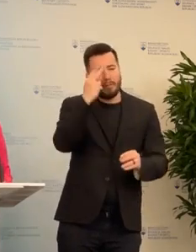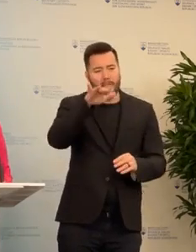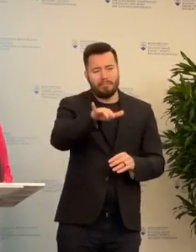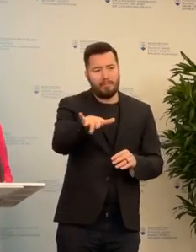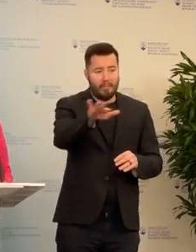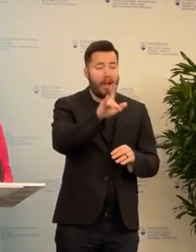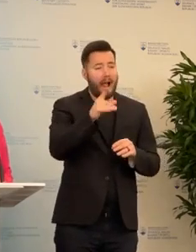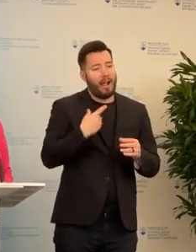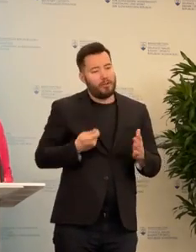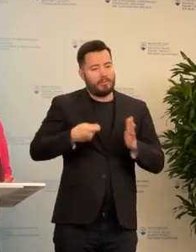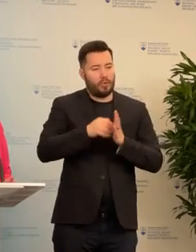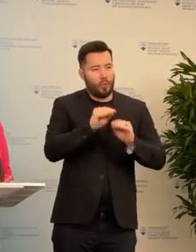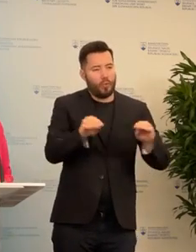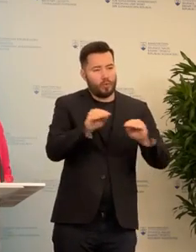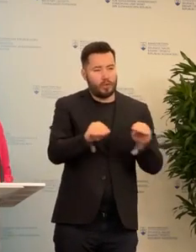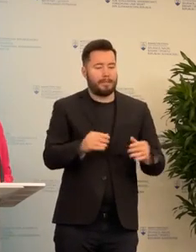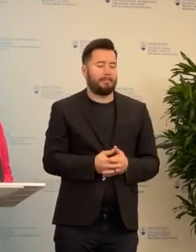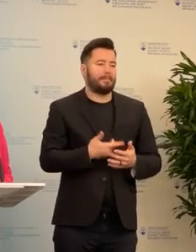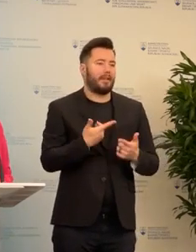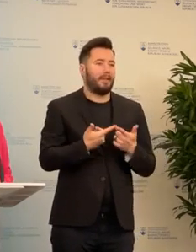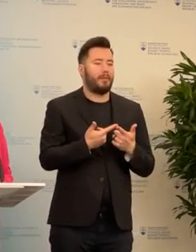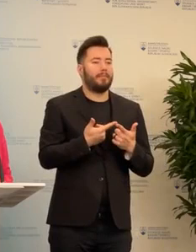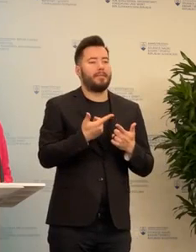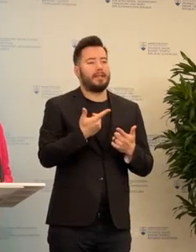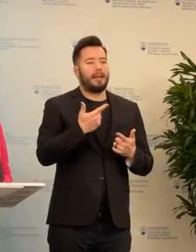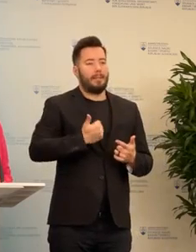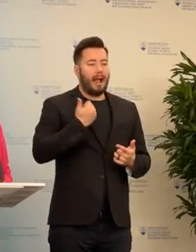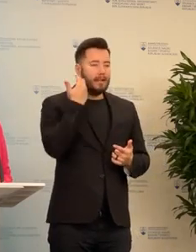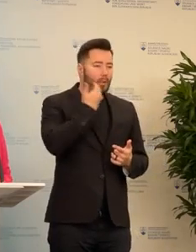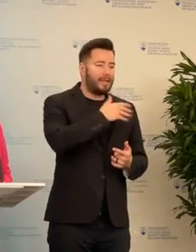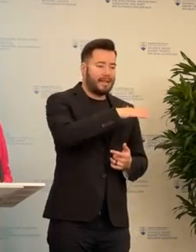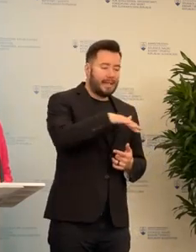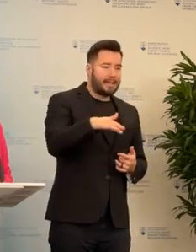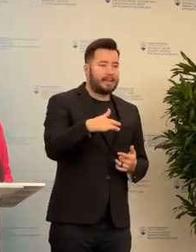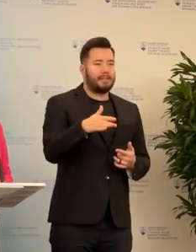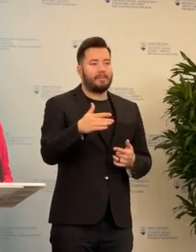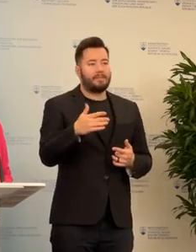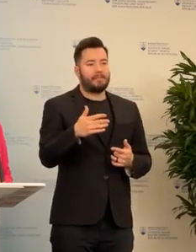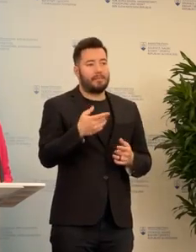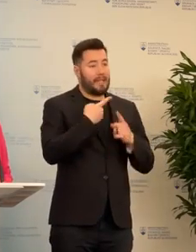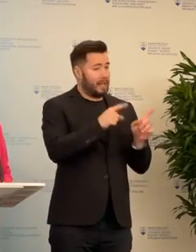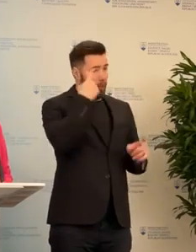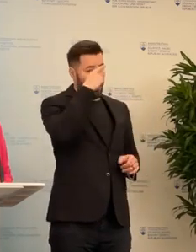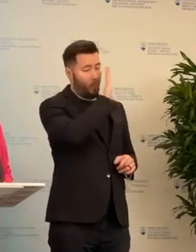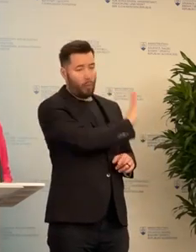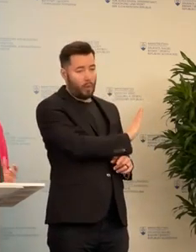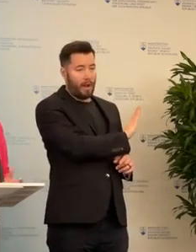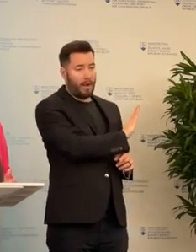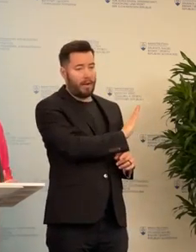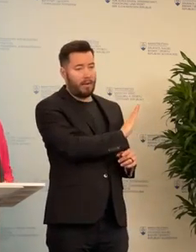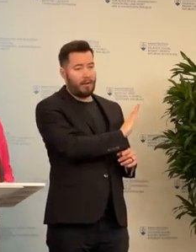Ako napríklad reagovať aj to, že prichádzajú nám mladí ľudia, deti, ktoré napríklad prichádzajú úplne z inej kultúrnej